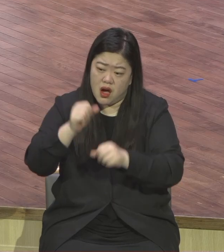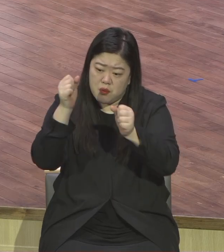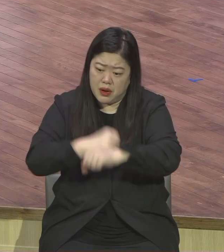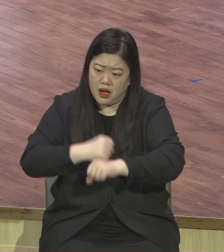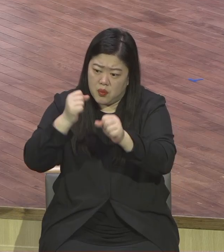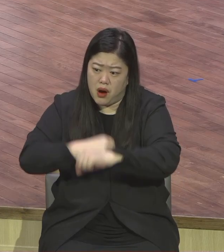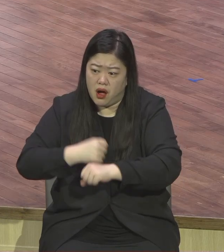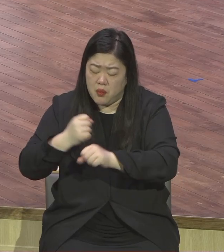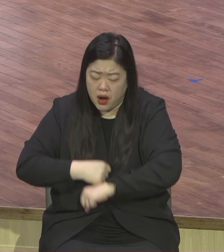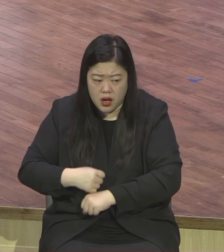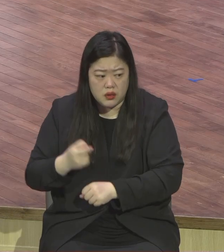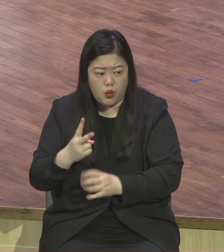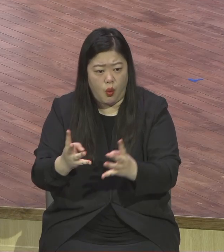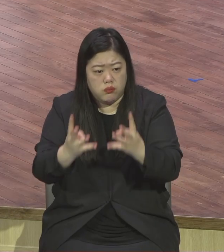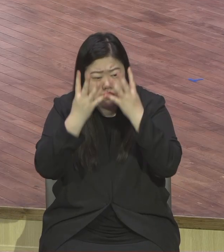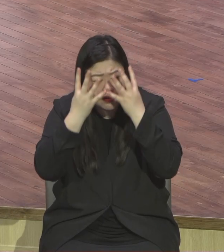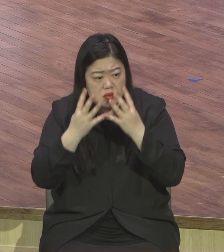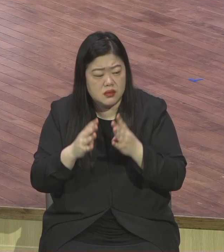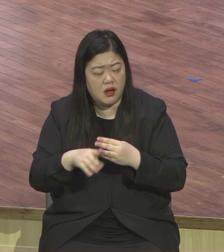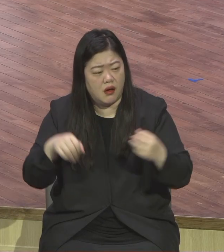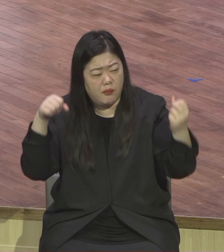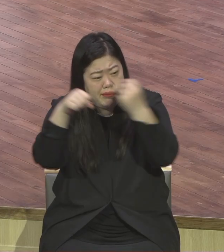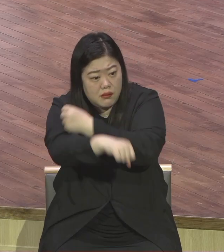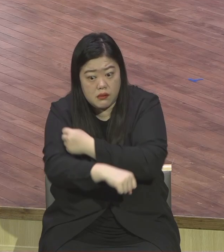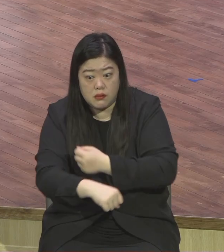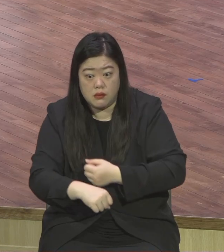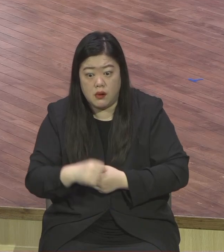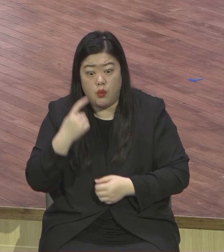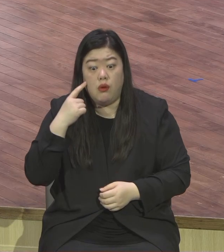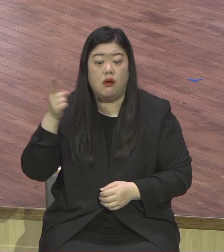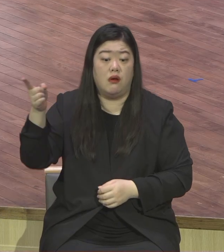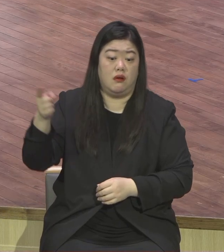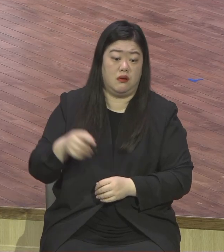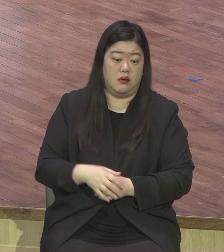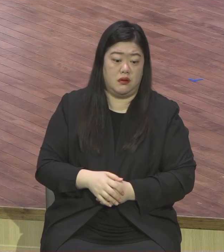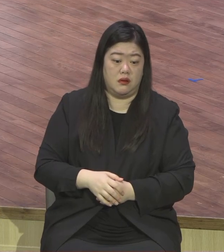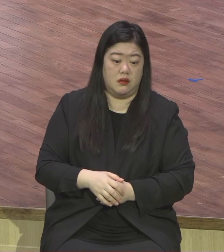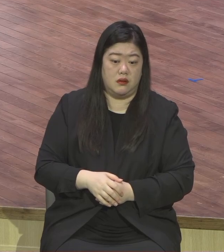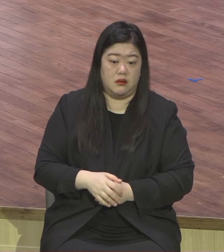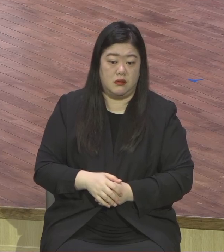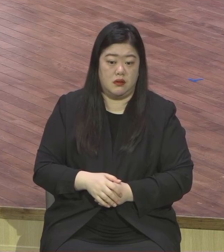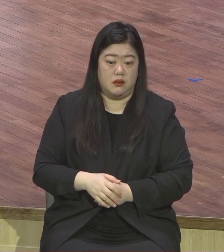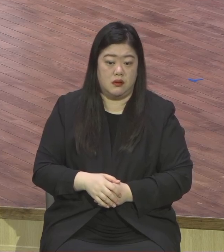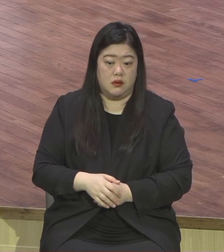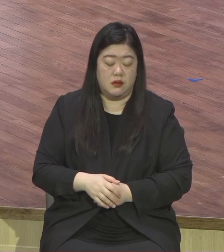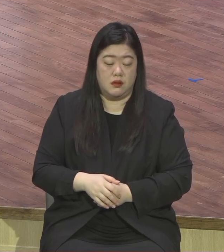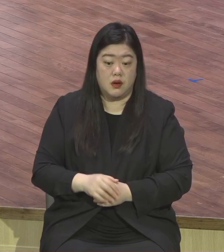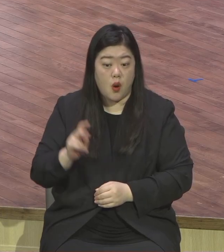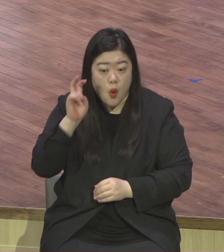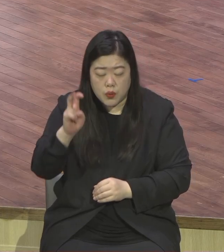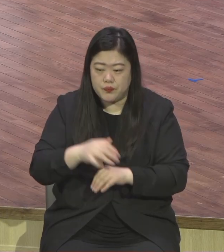단 한 명이라도 이 땅에 존경할 만한 내 인생을 놓고 정말